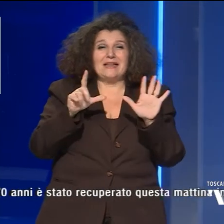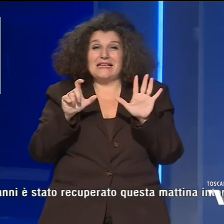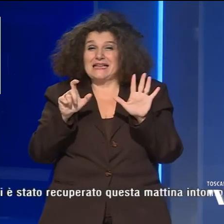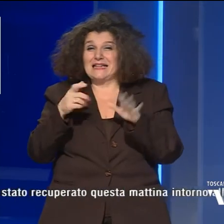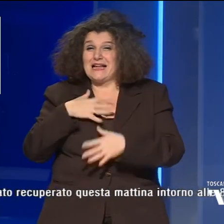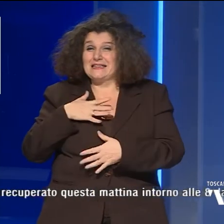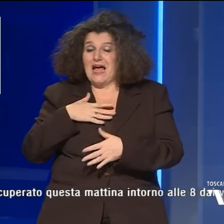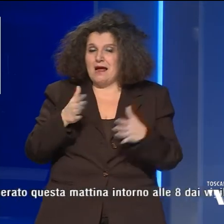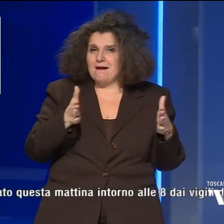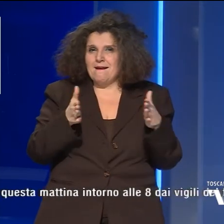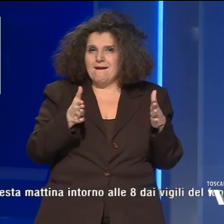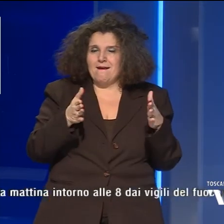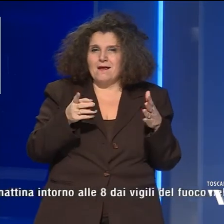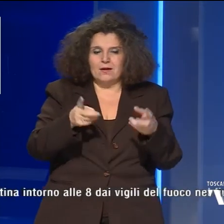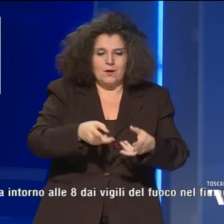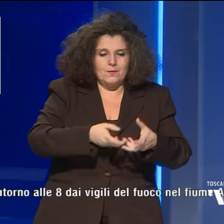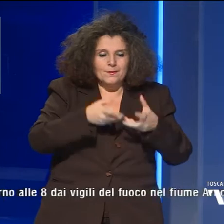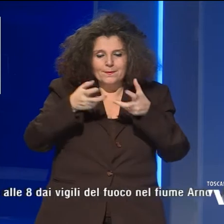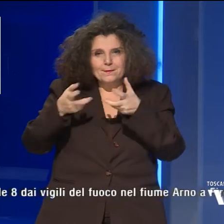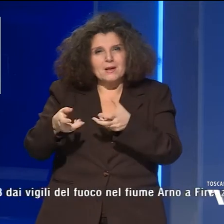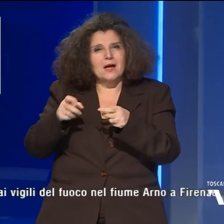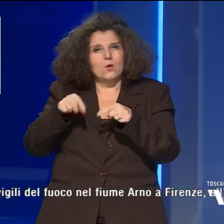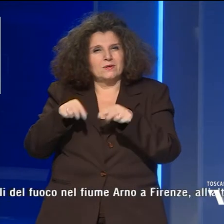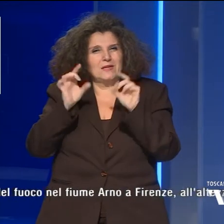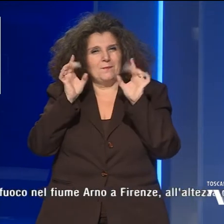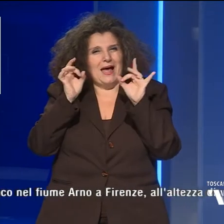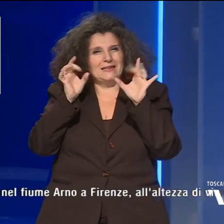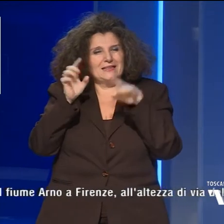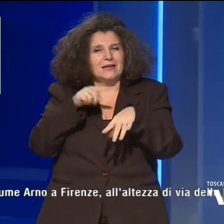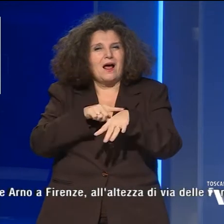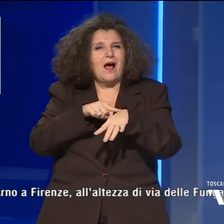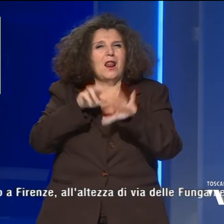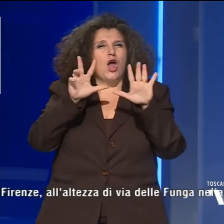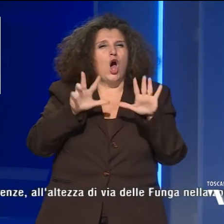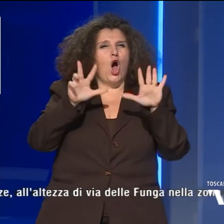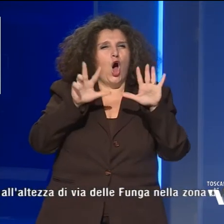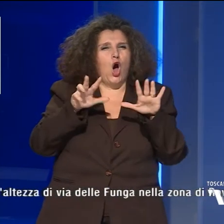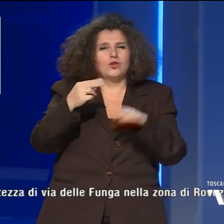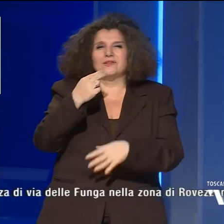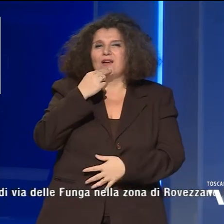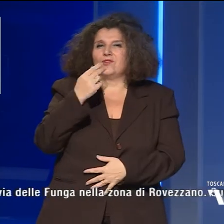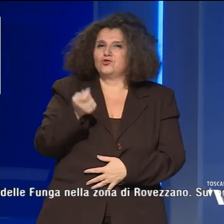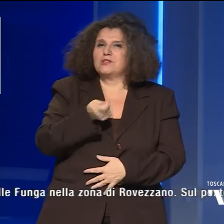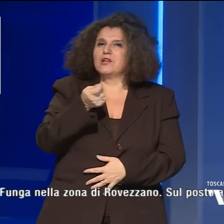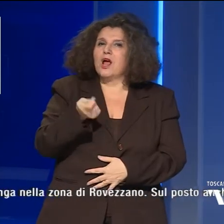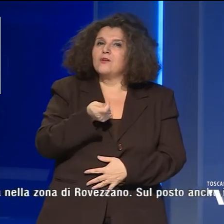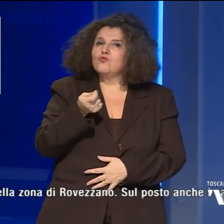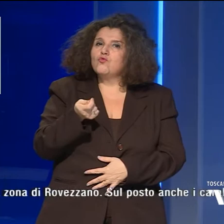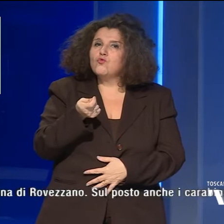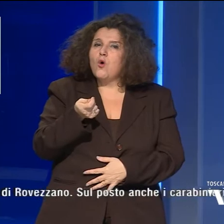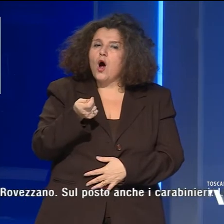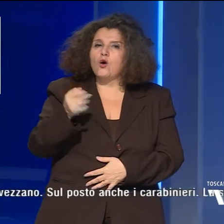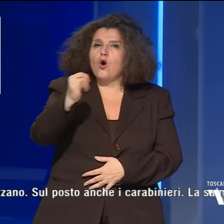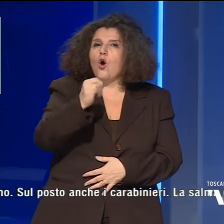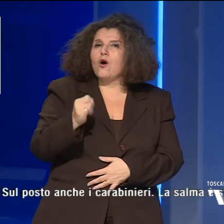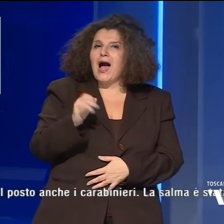anni è stato recuperato questa mattina intorno alle 8 dai Vigili del Fuoco nel